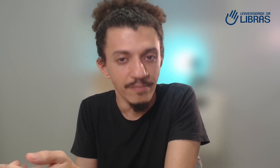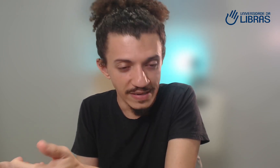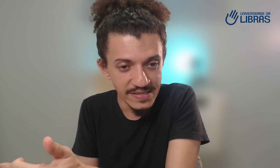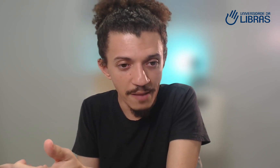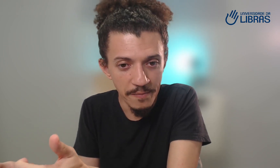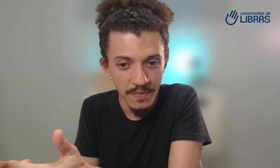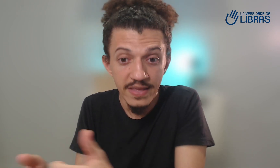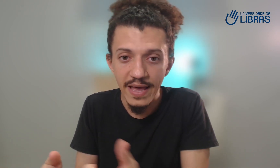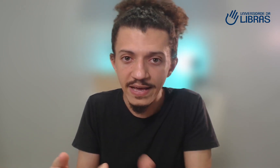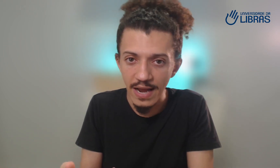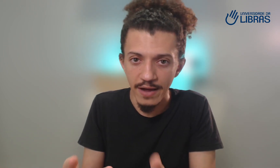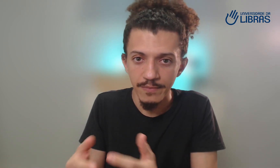Percebe? E aí, claro,